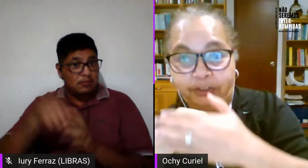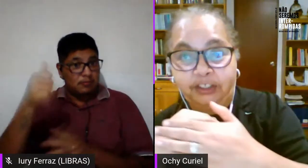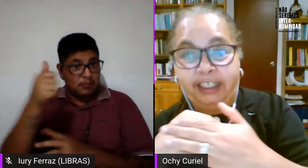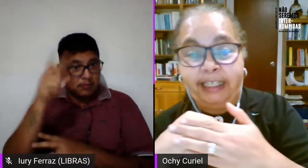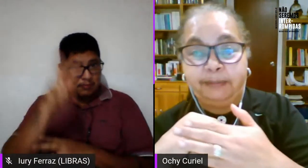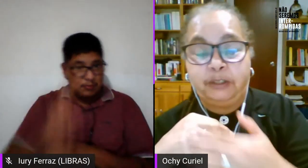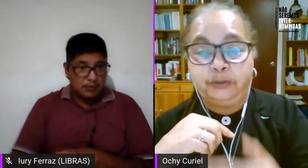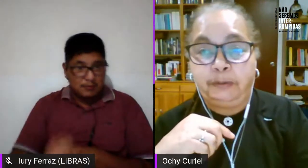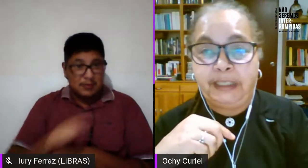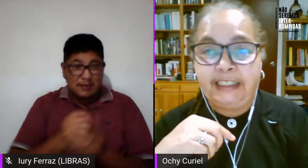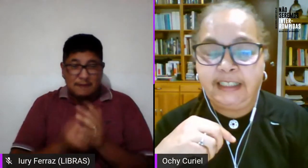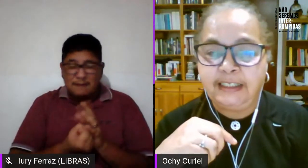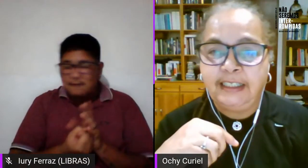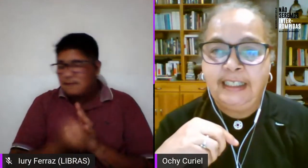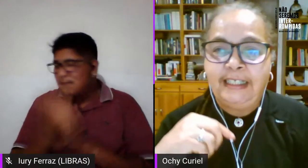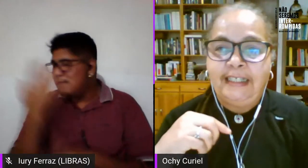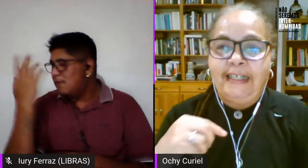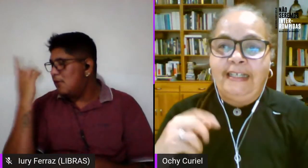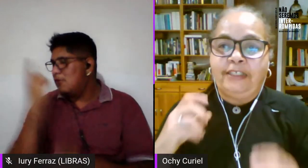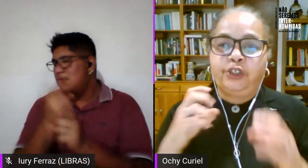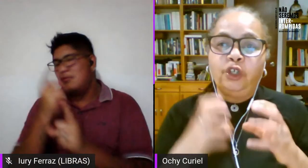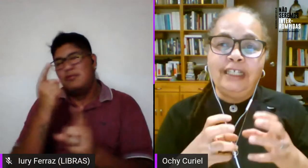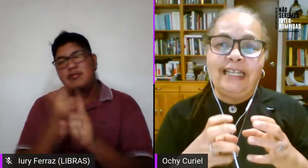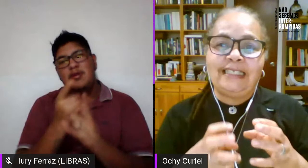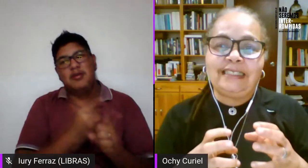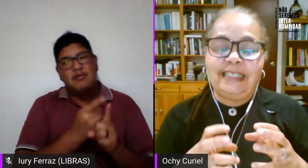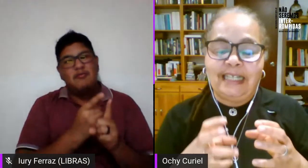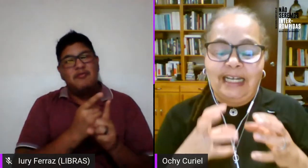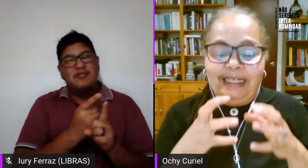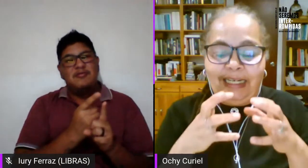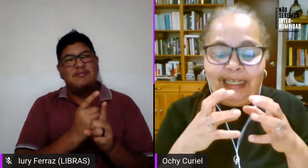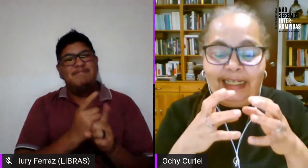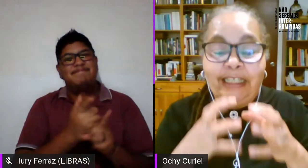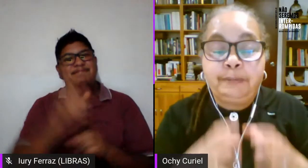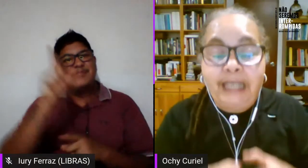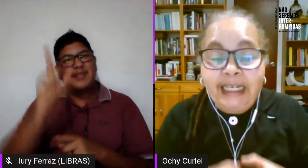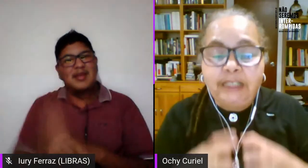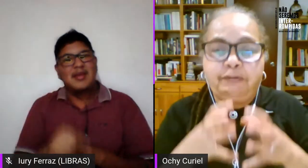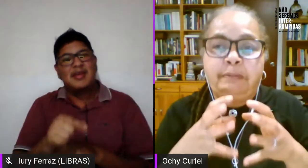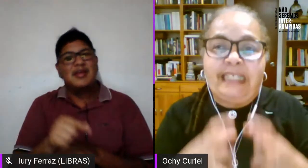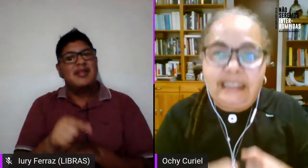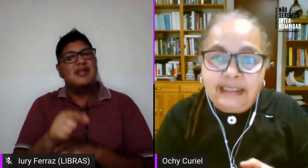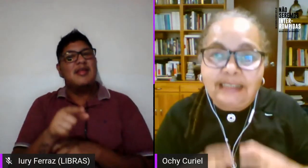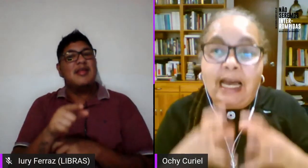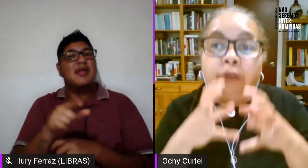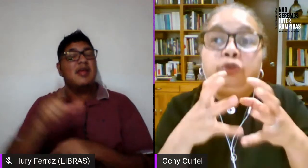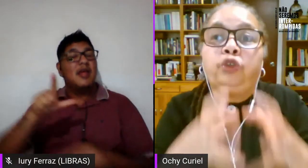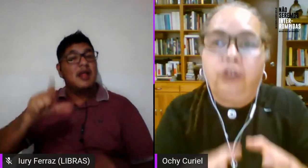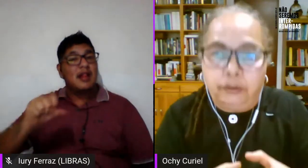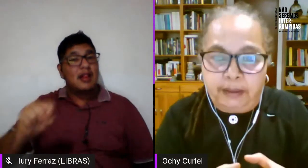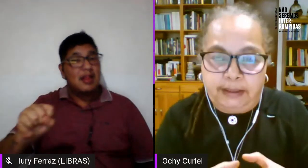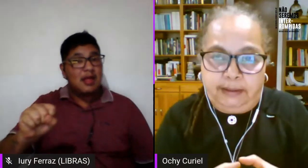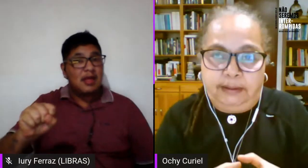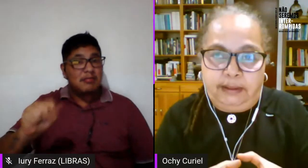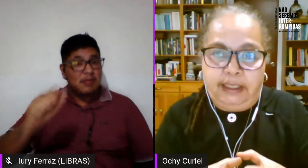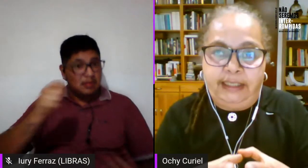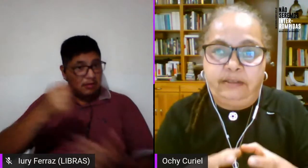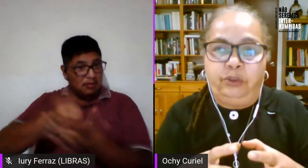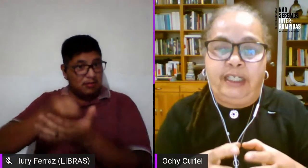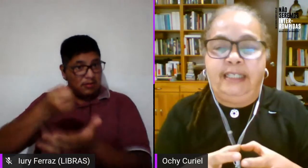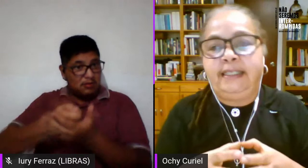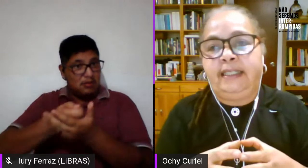encuentros lésbicos feministas son las lesbianas feministas autónomas